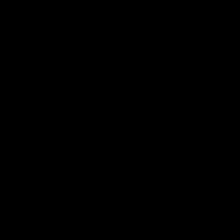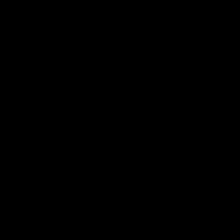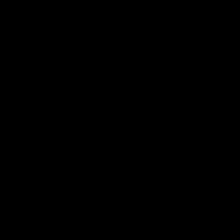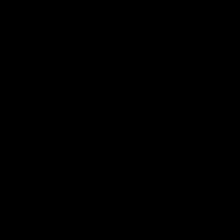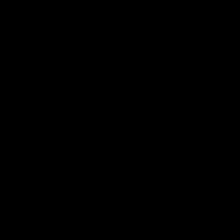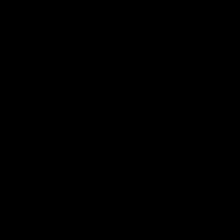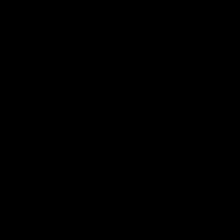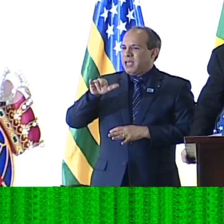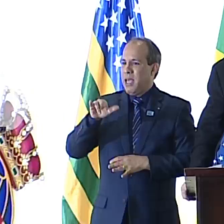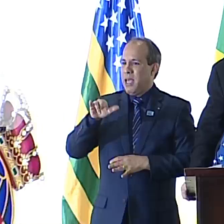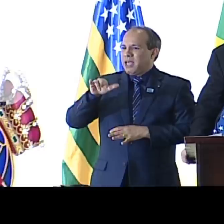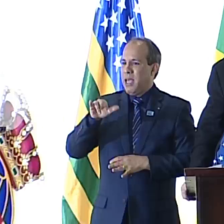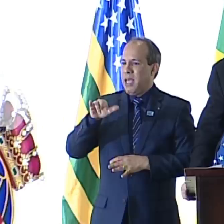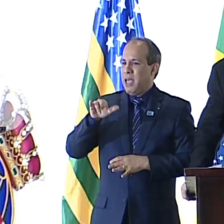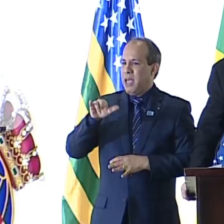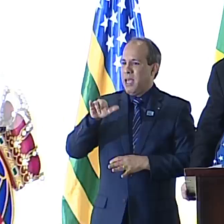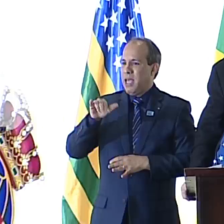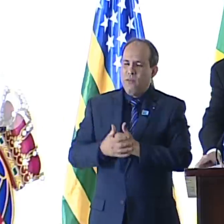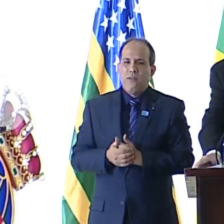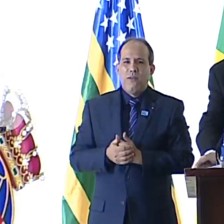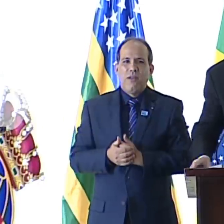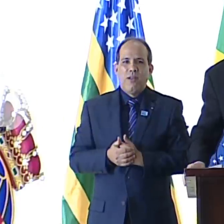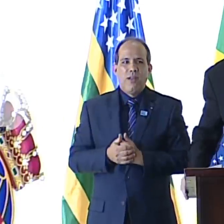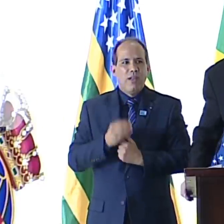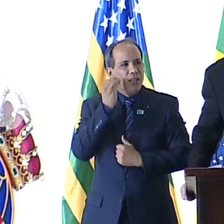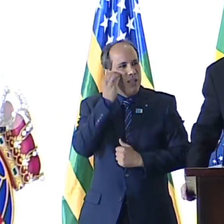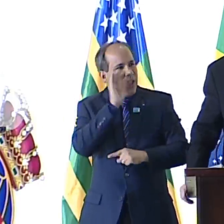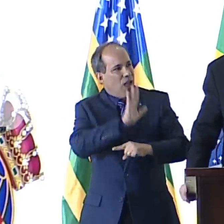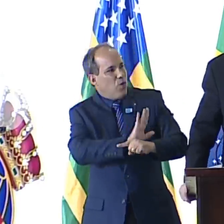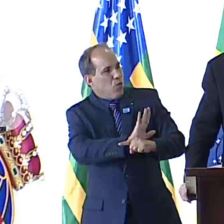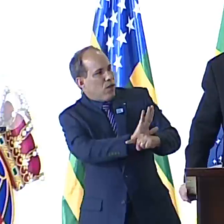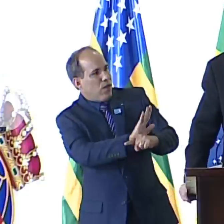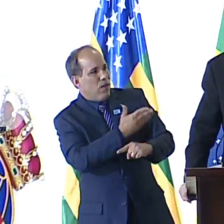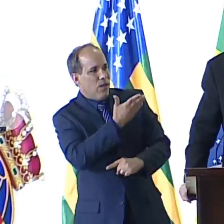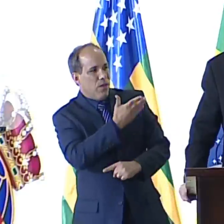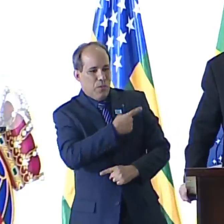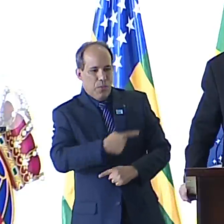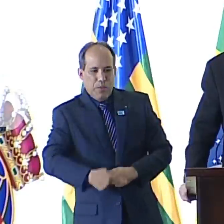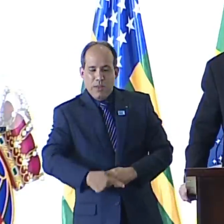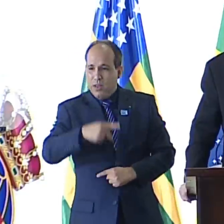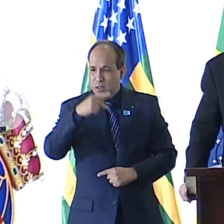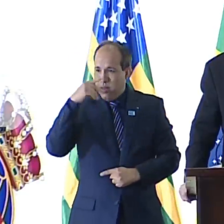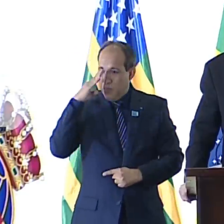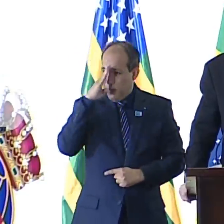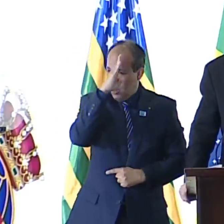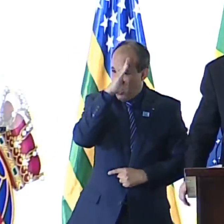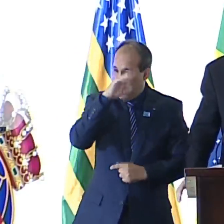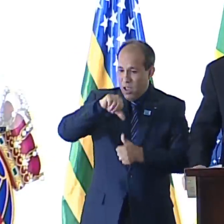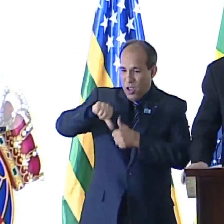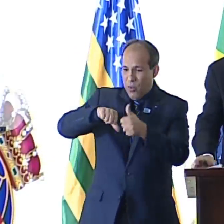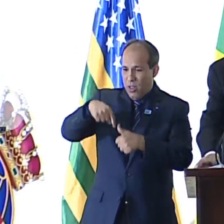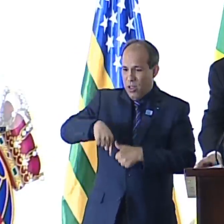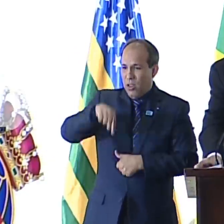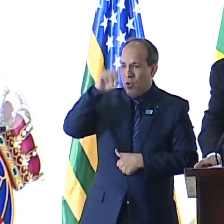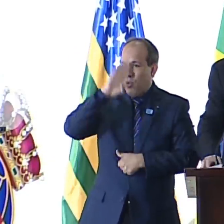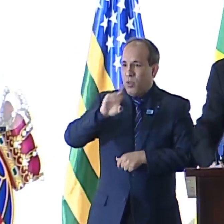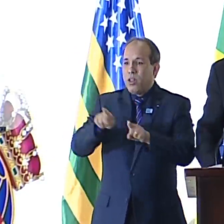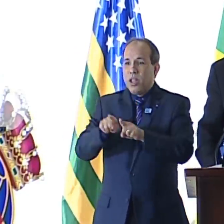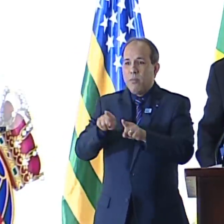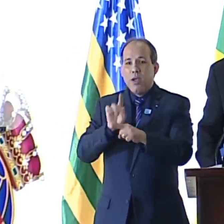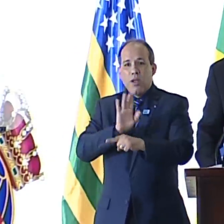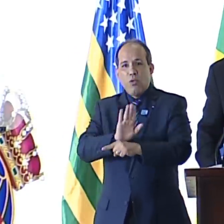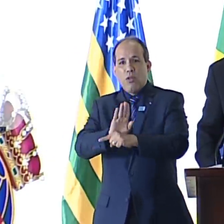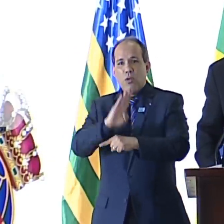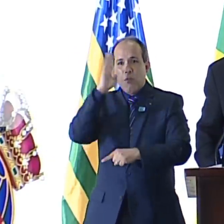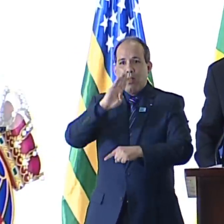pequena tarefa de tentar ajudar o presidente Jair Bolsonaro a mudar o Brasil e tentar ajudar o Brasil